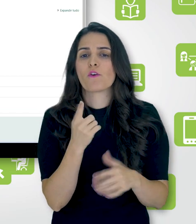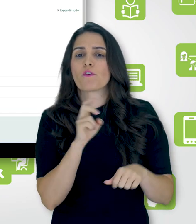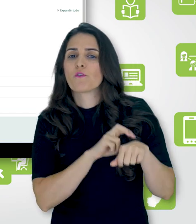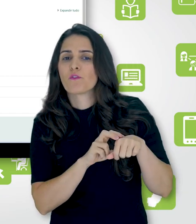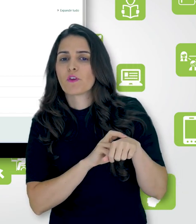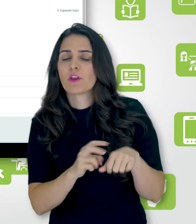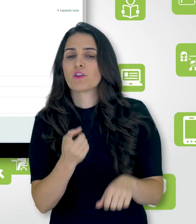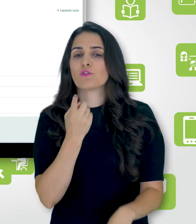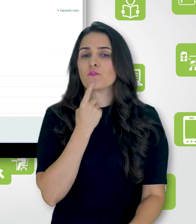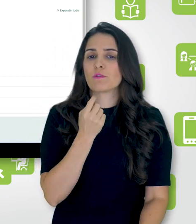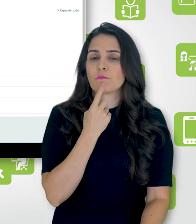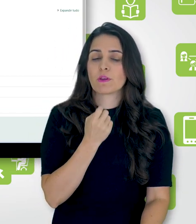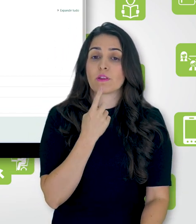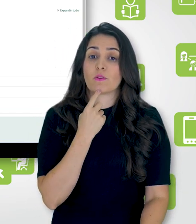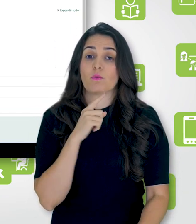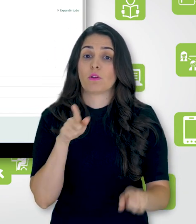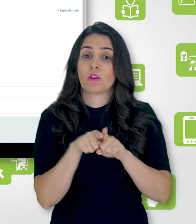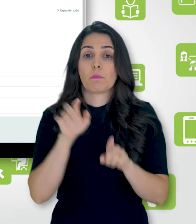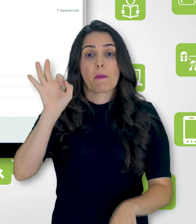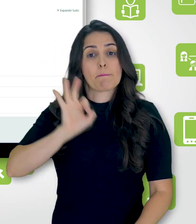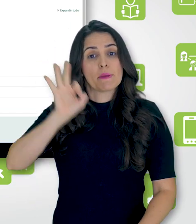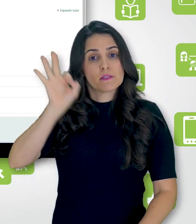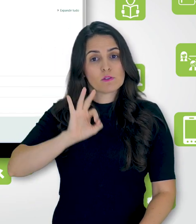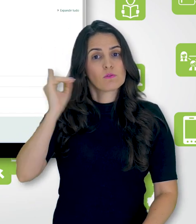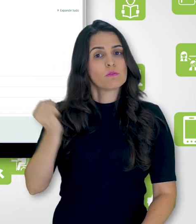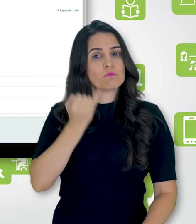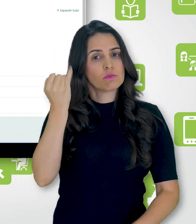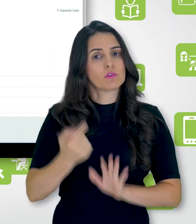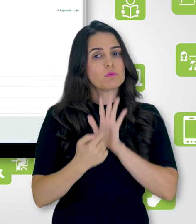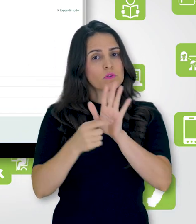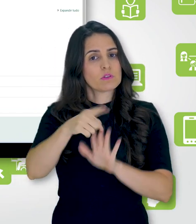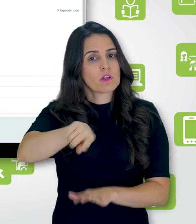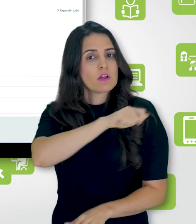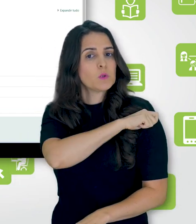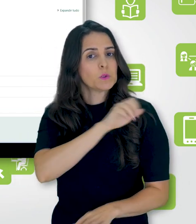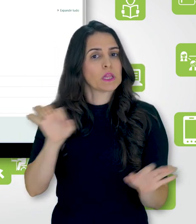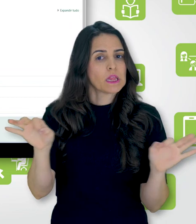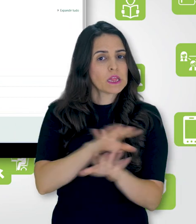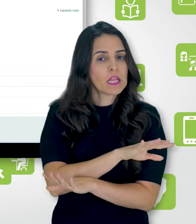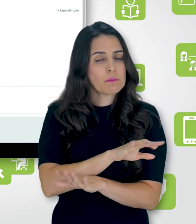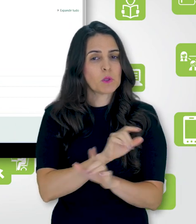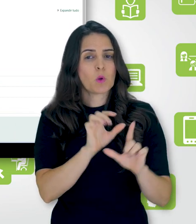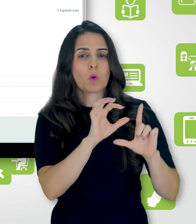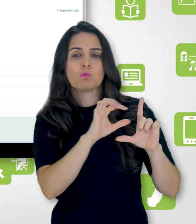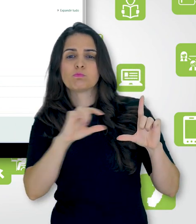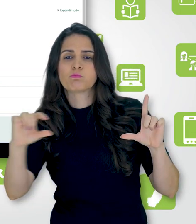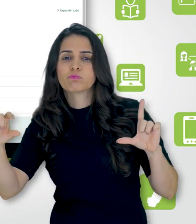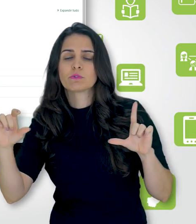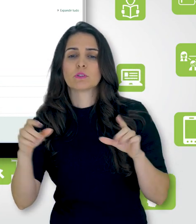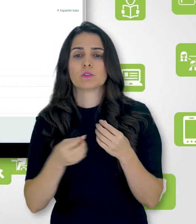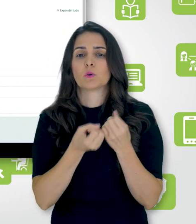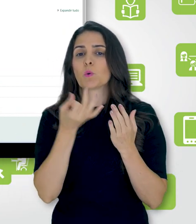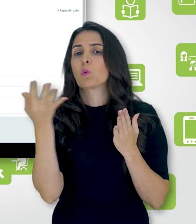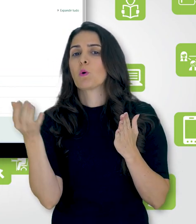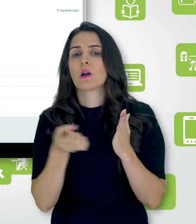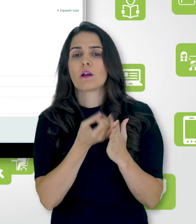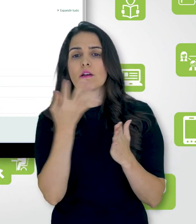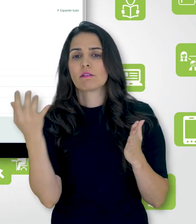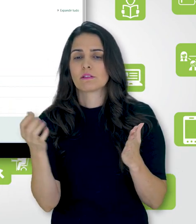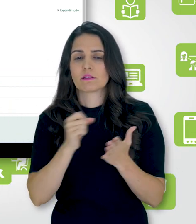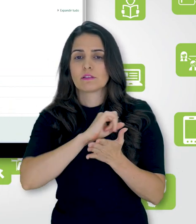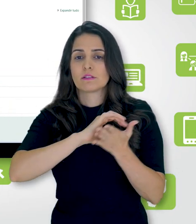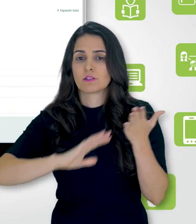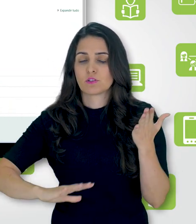E também vou optar por mostrar a porcentagem aos estudantes. E aí, agora, pra eu configurar quais